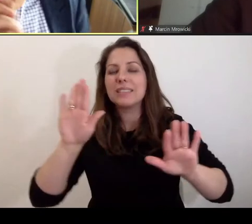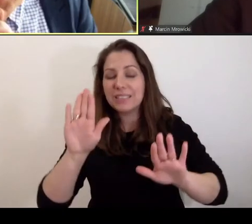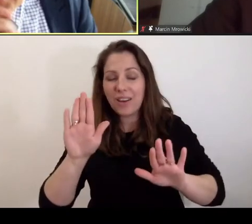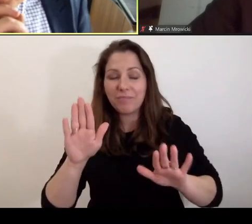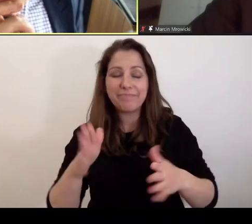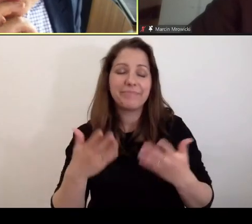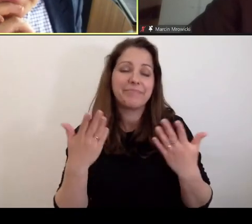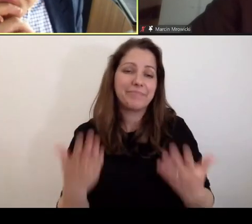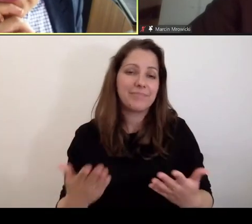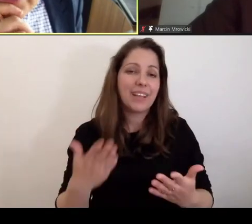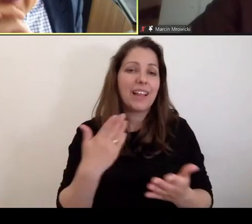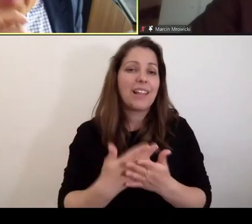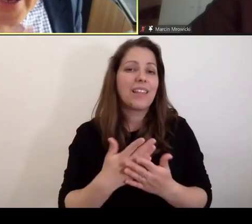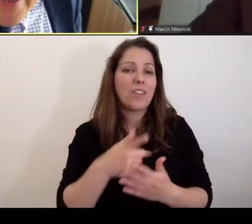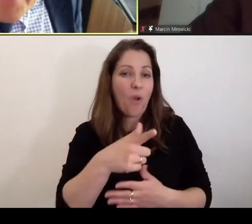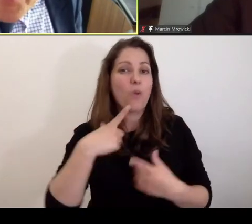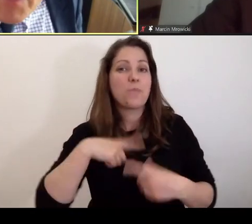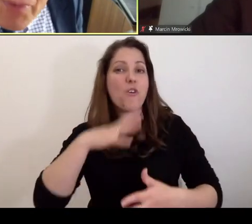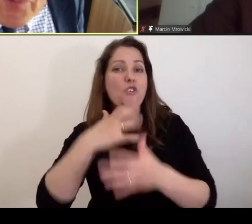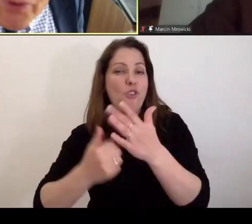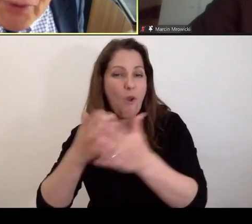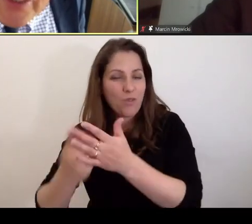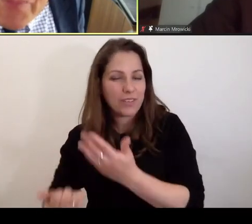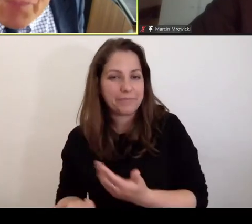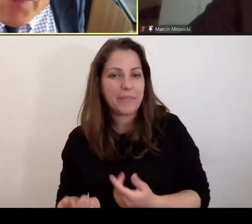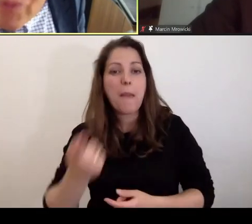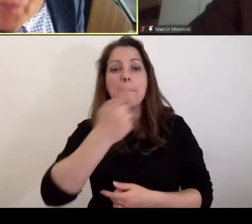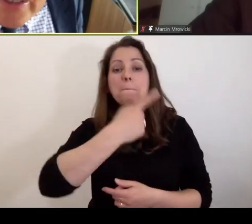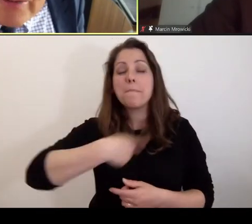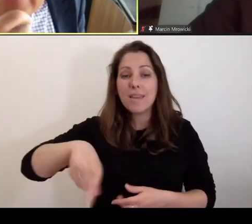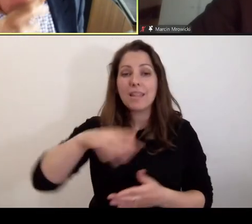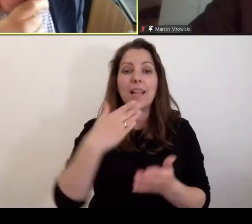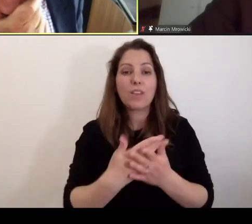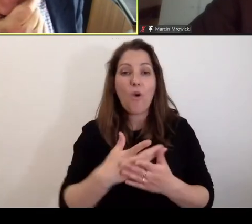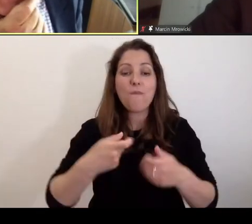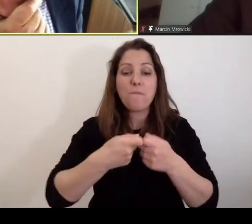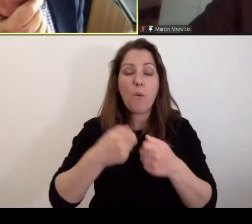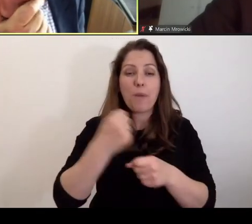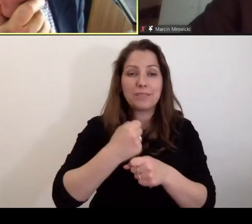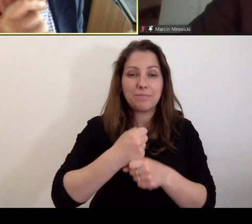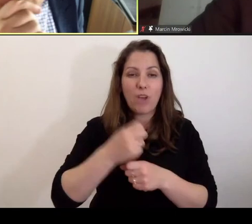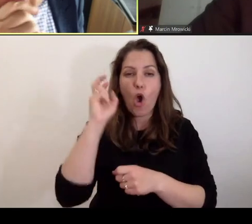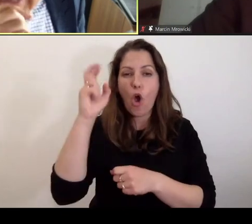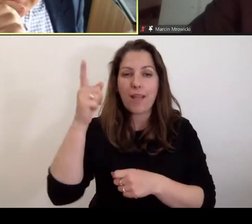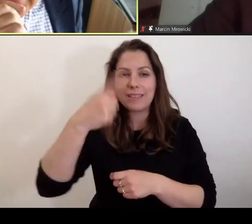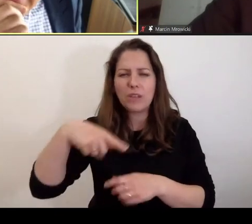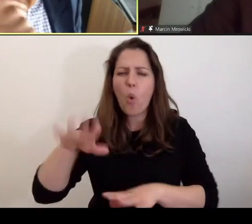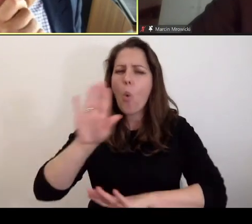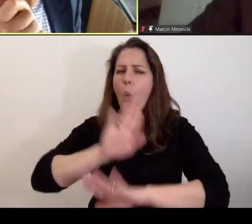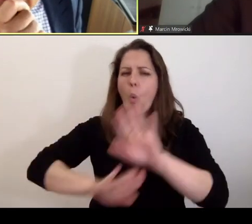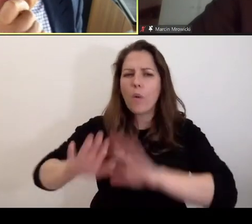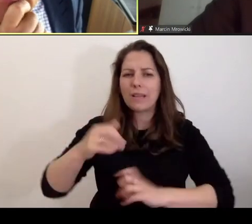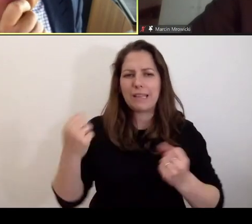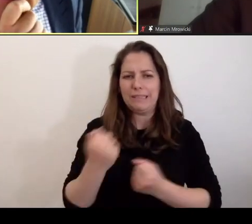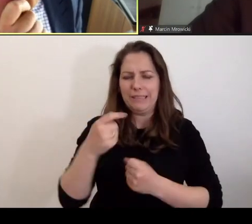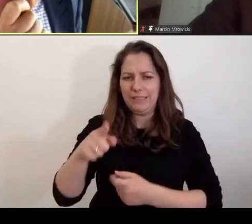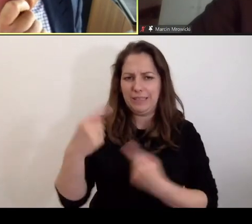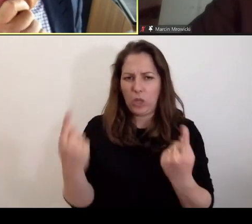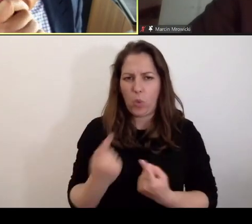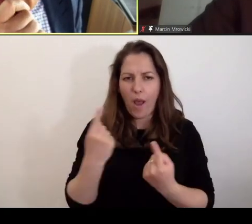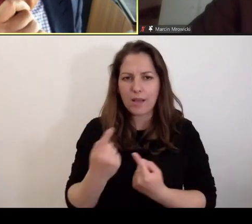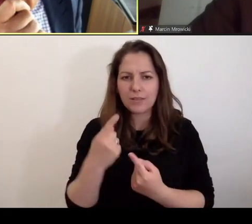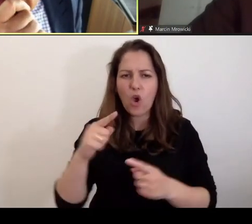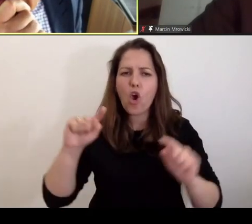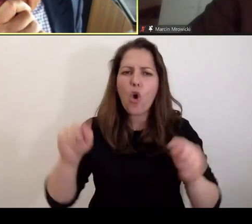związku z tym, teraz aby z tego korzystają, my w związku z tym współpracując z władzami holanderskimi staramy się unikać takich sytuacji, w których do takich